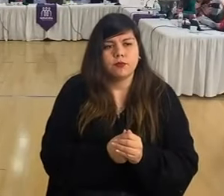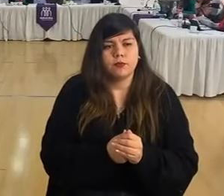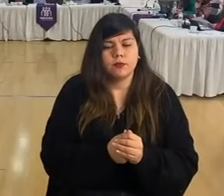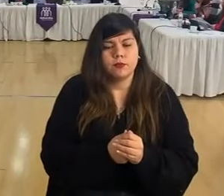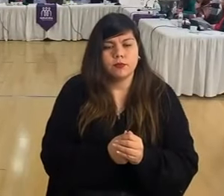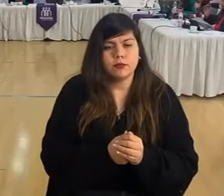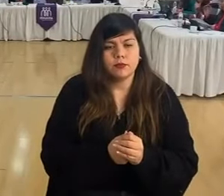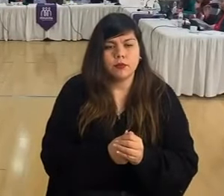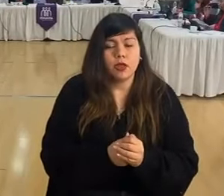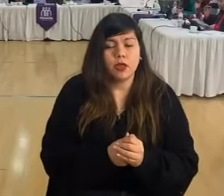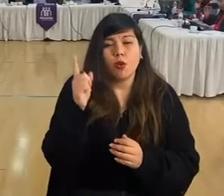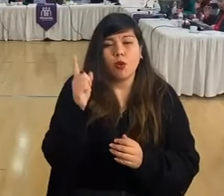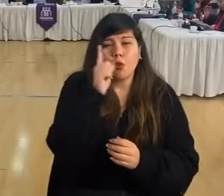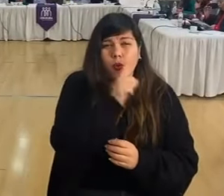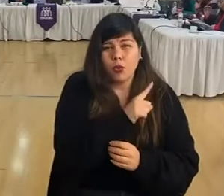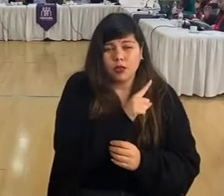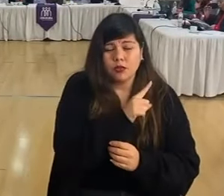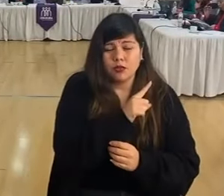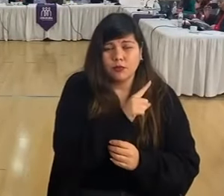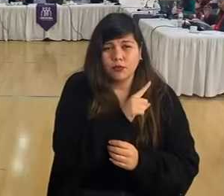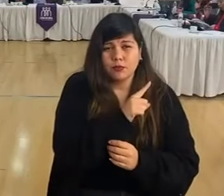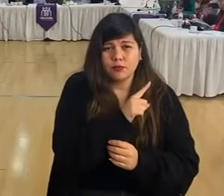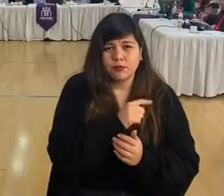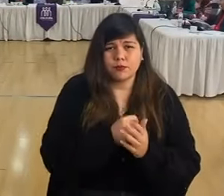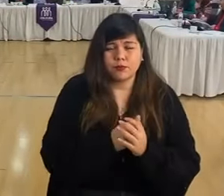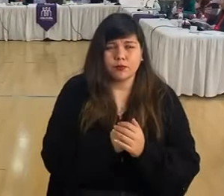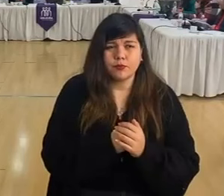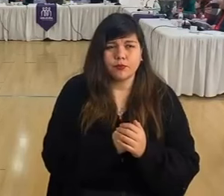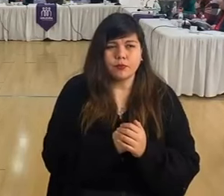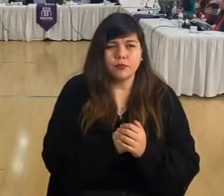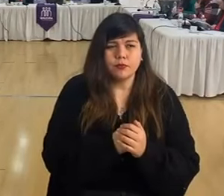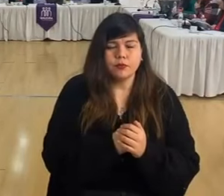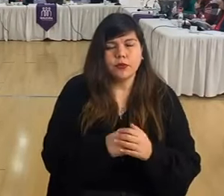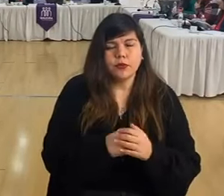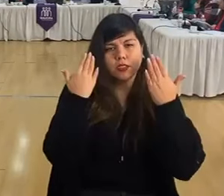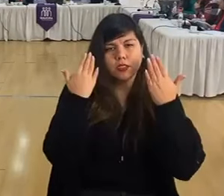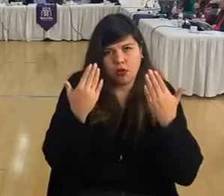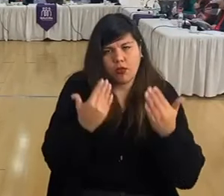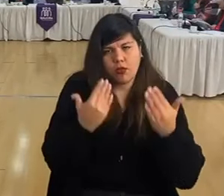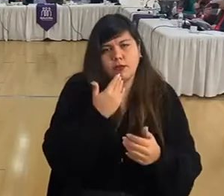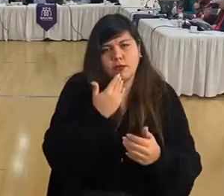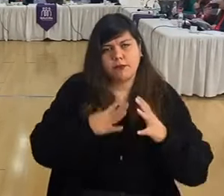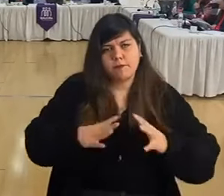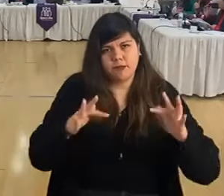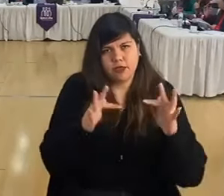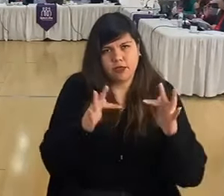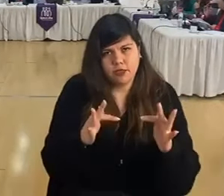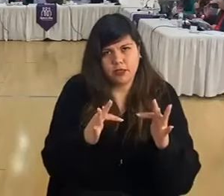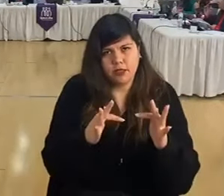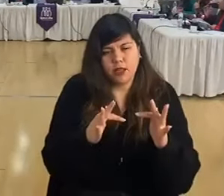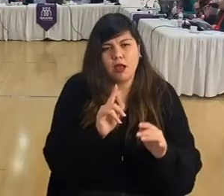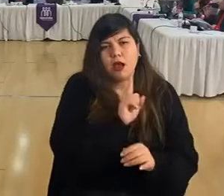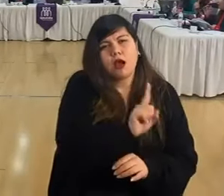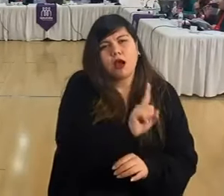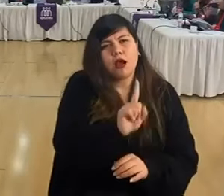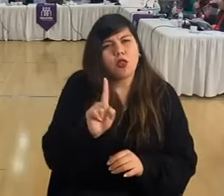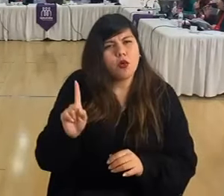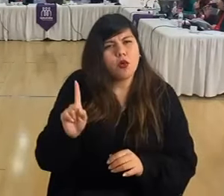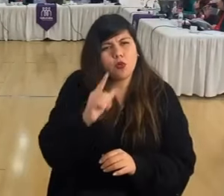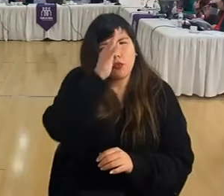Y por último, saludar también y felicitar a cada uno de los